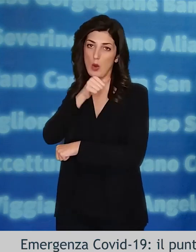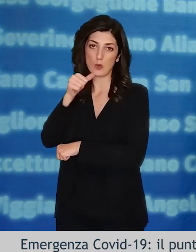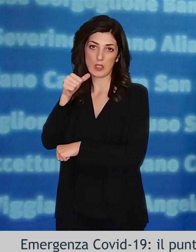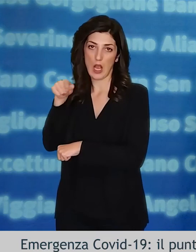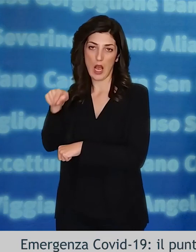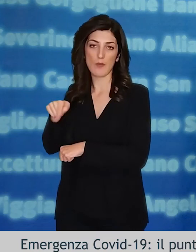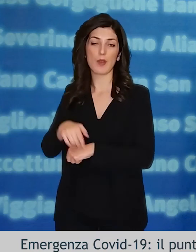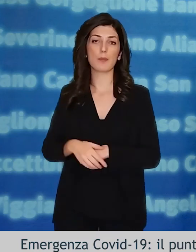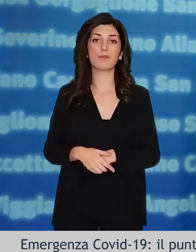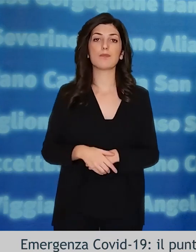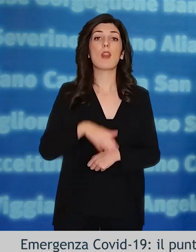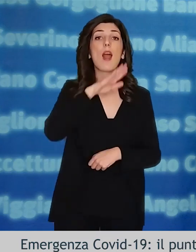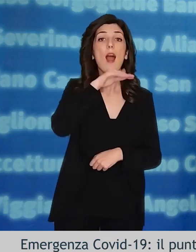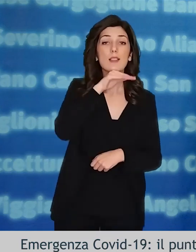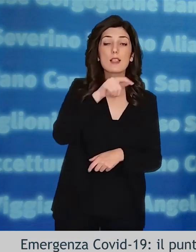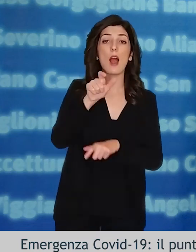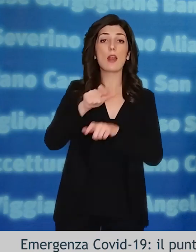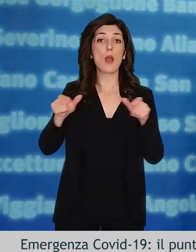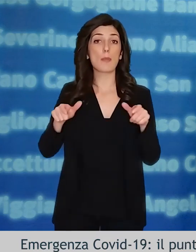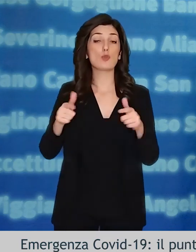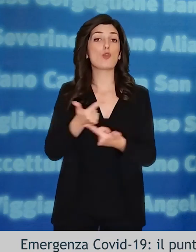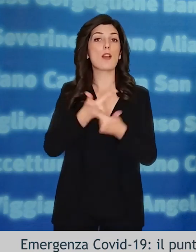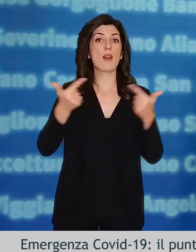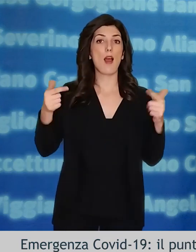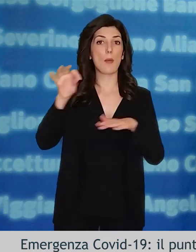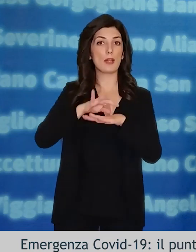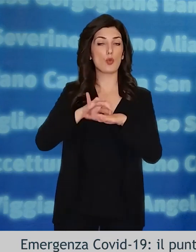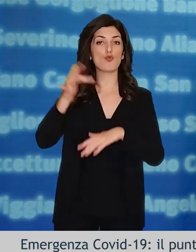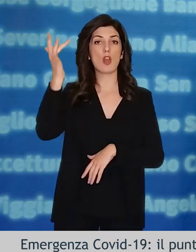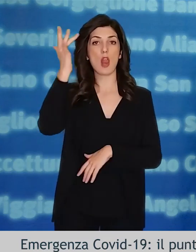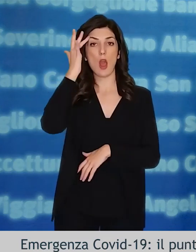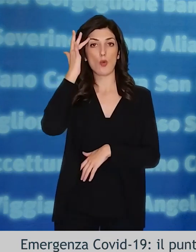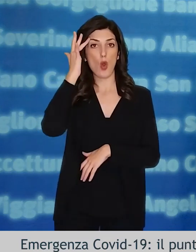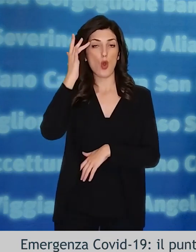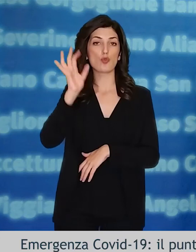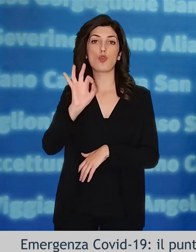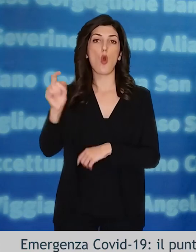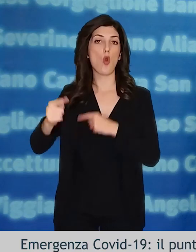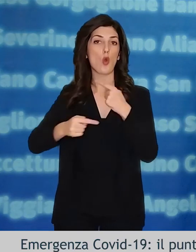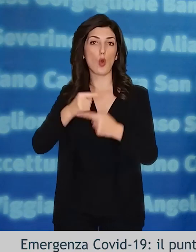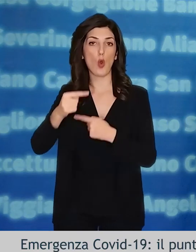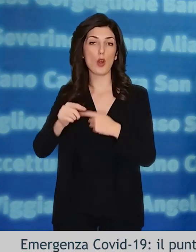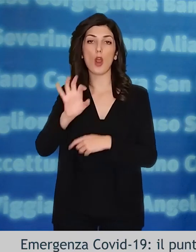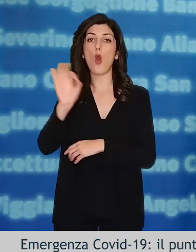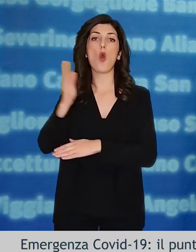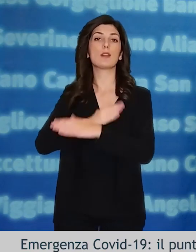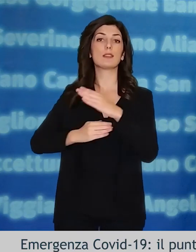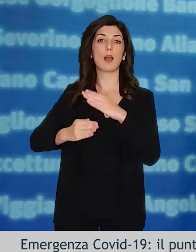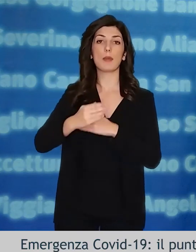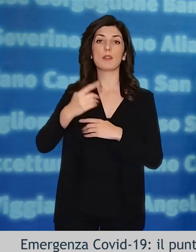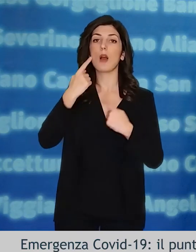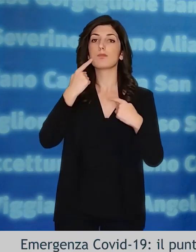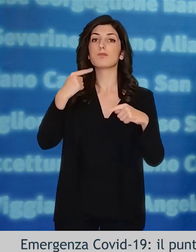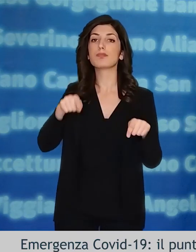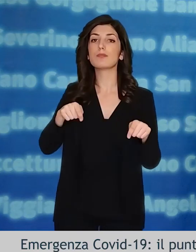elevato impegno sanitario. Gli anziani e le persone affette da gravi patologie neurologiche, croniche